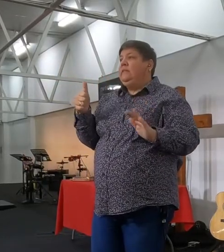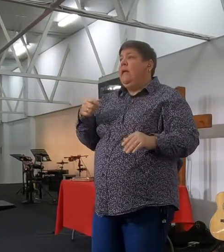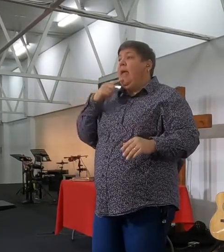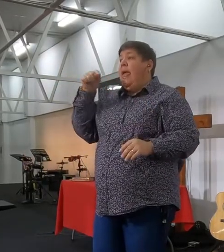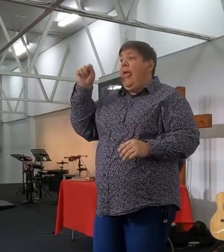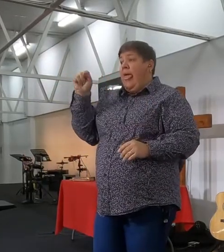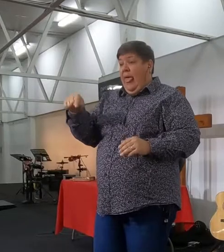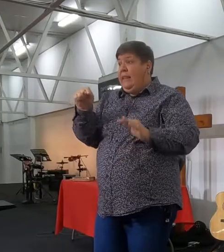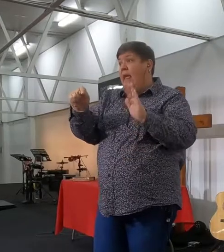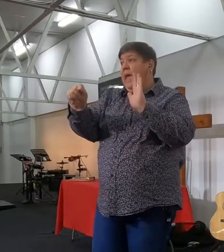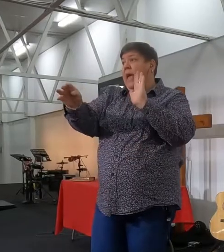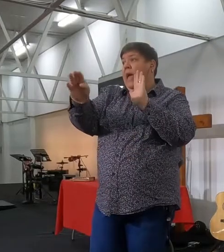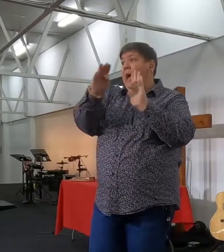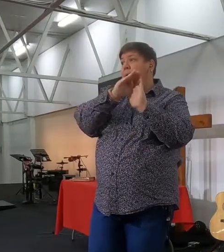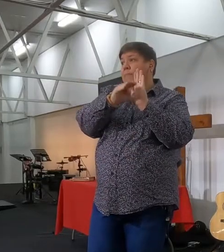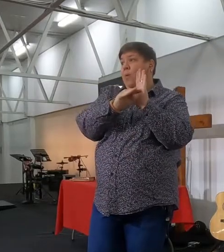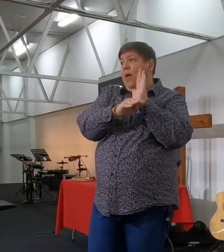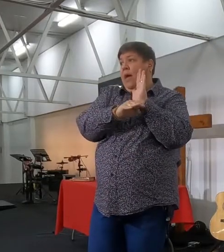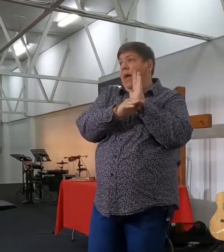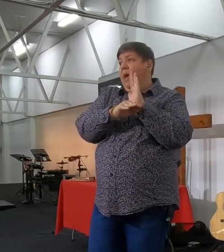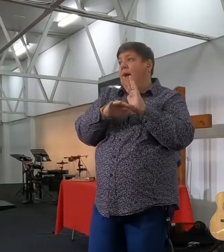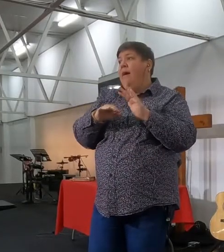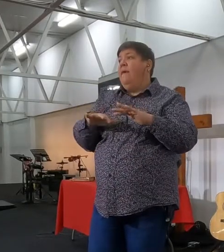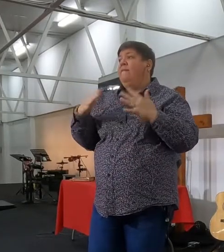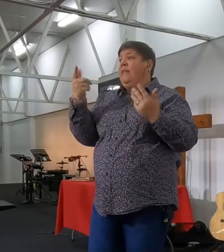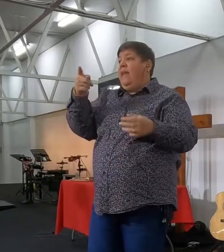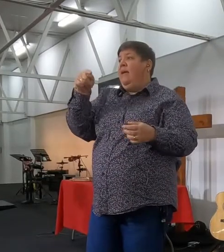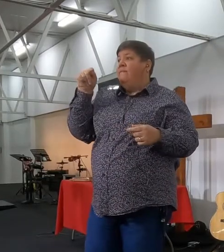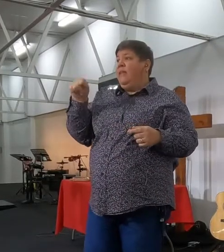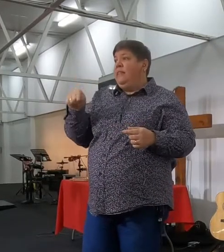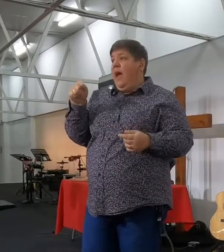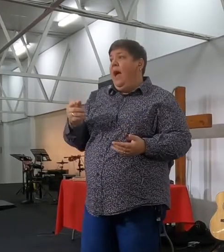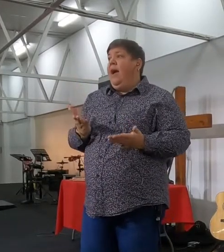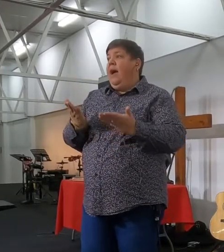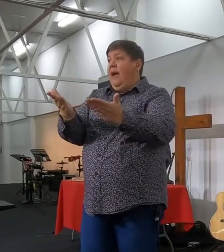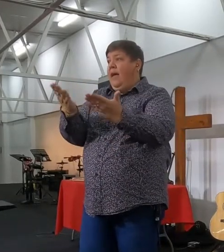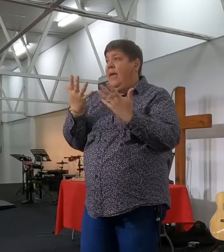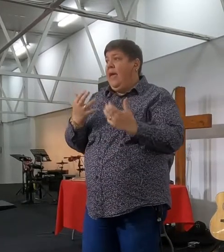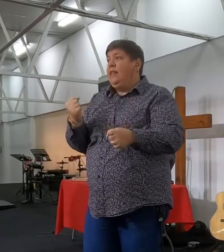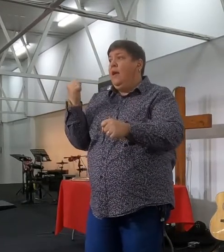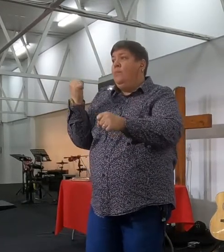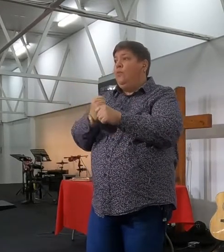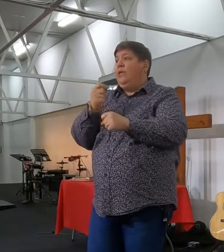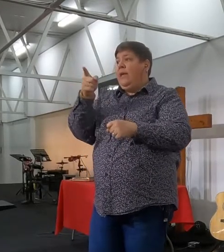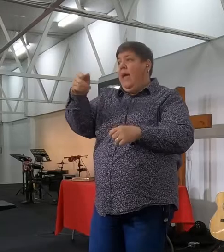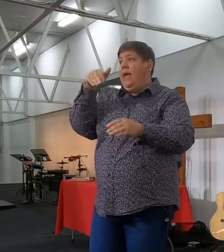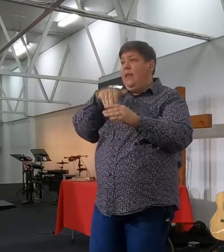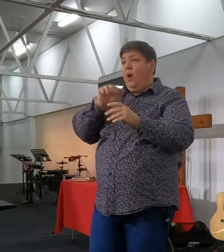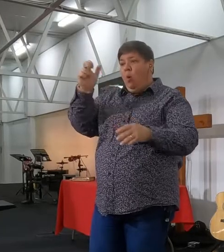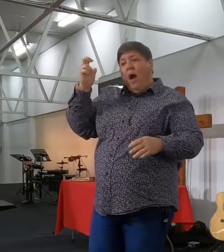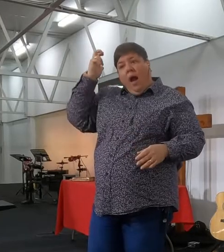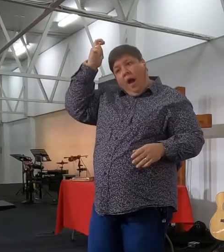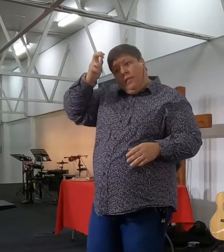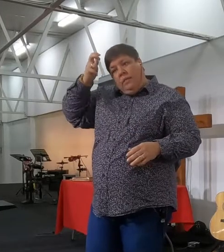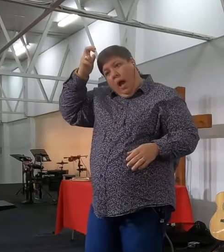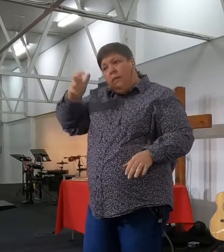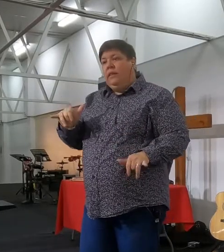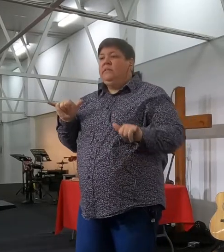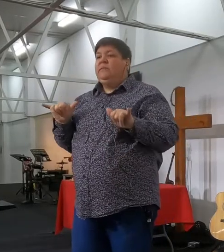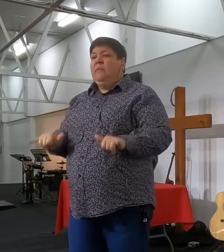verwijs na die pentateer, die eerste 5 boeken, hierdie geboeie, en die weg, wat ek jou vandag gegeet, moet in jou, dit